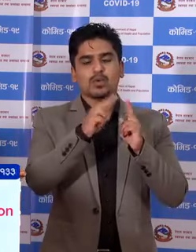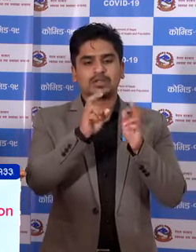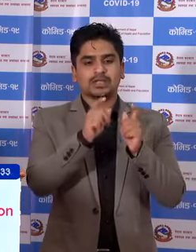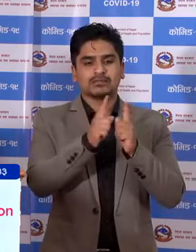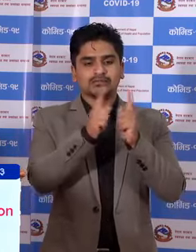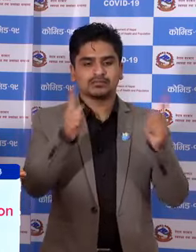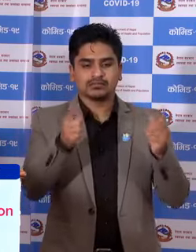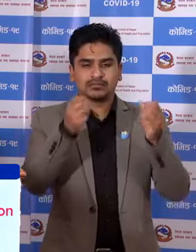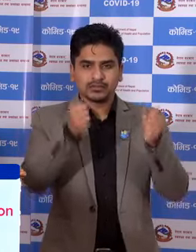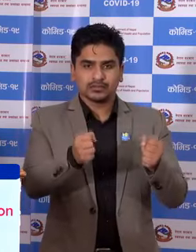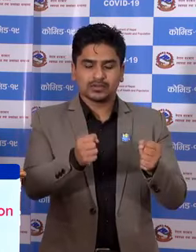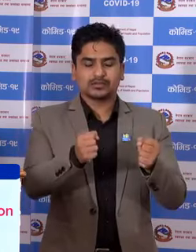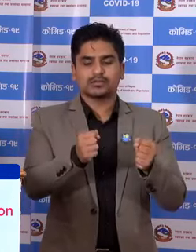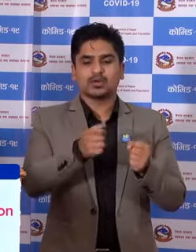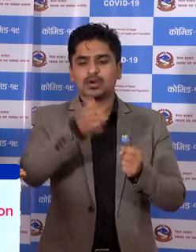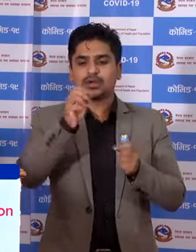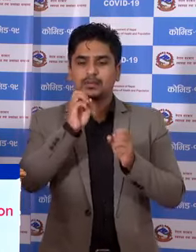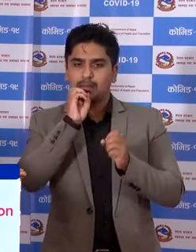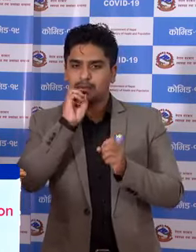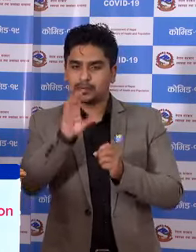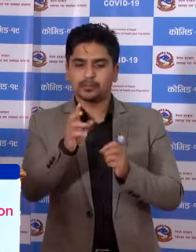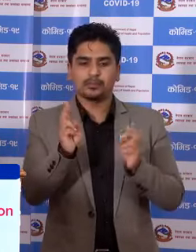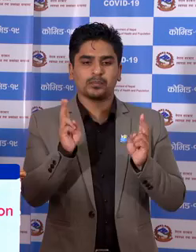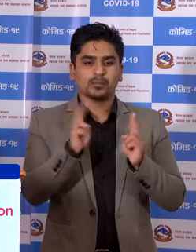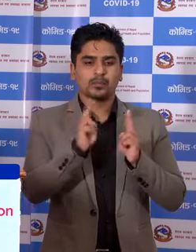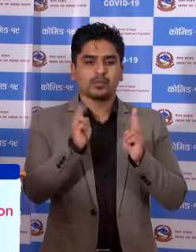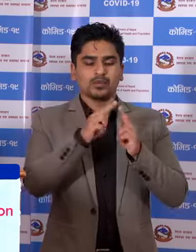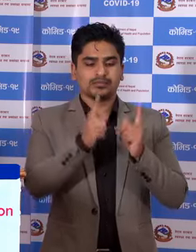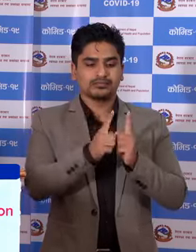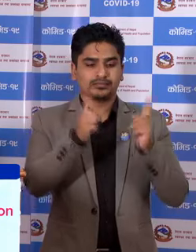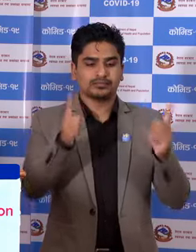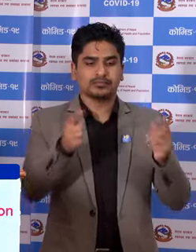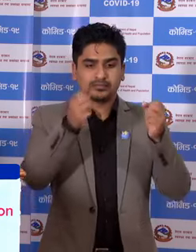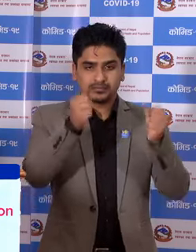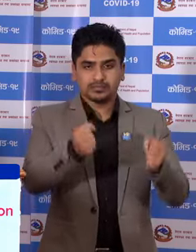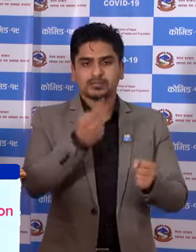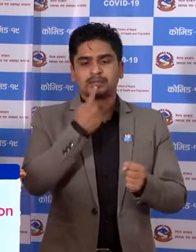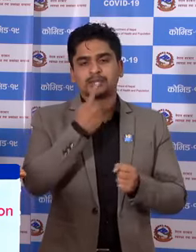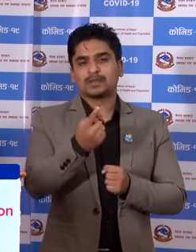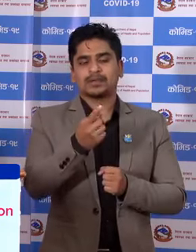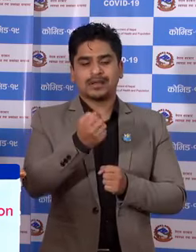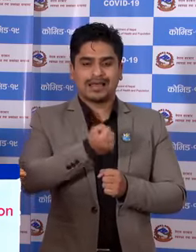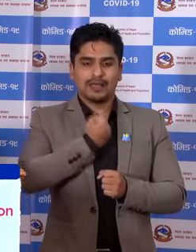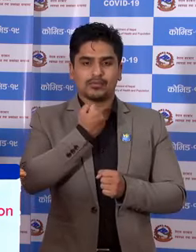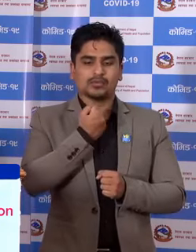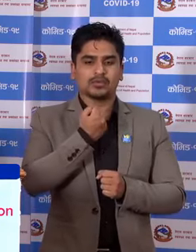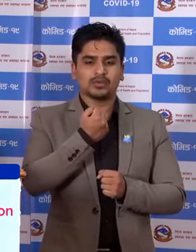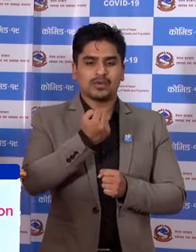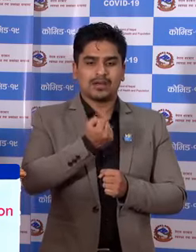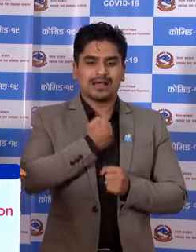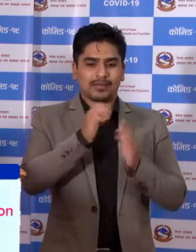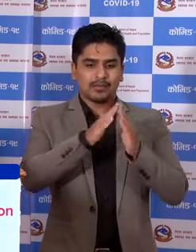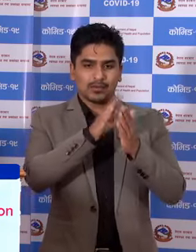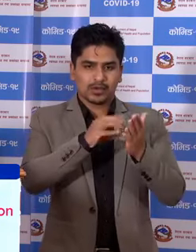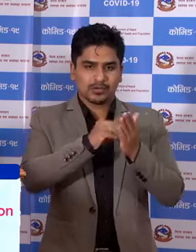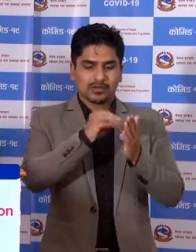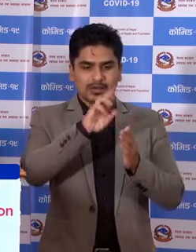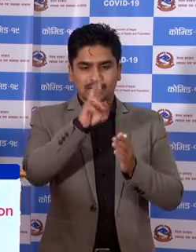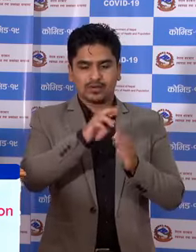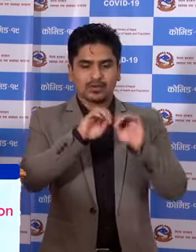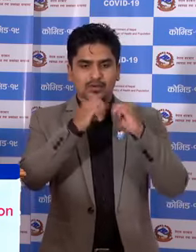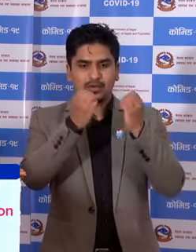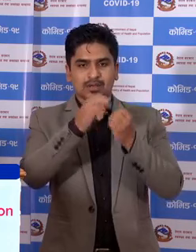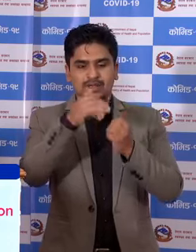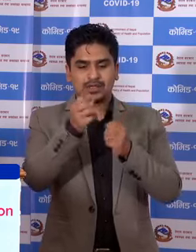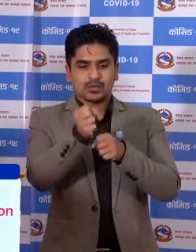कायम गरूं रगर्न लगाउं भौतिक दूरी कायम गर्नू भनेको आफु आपनो परिबार रसमाज